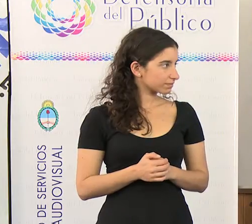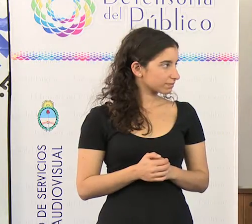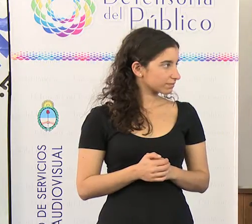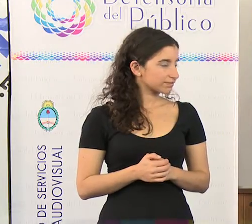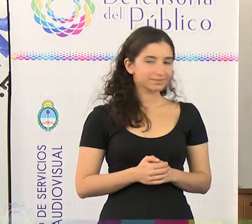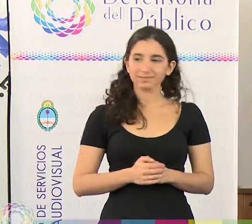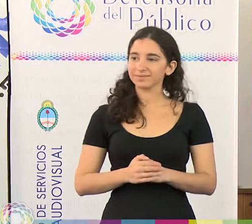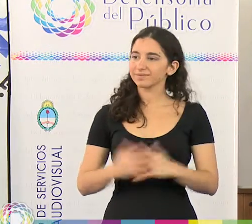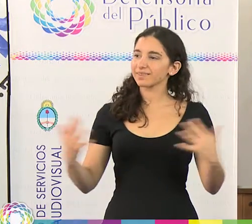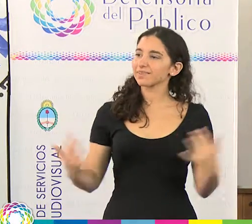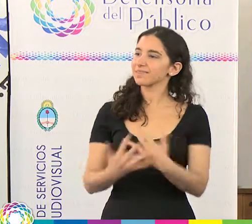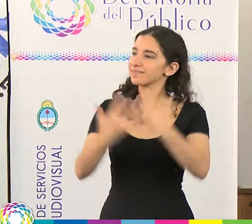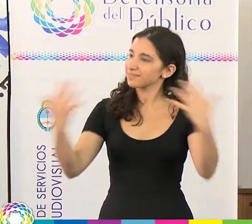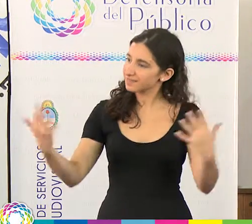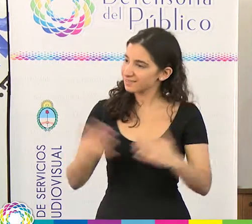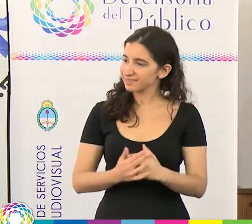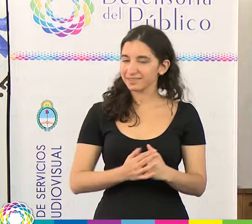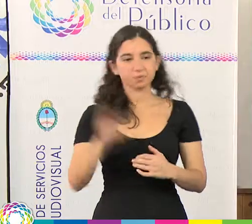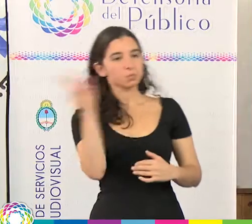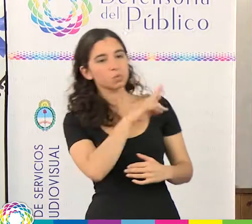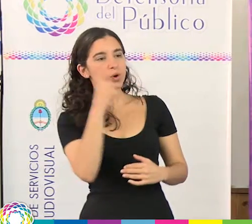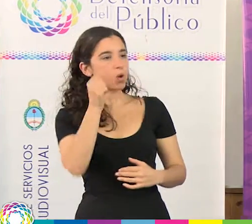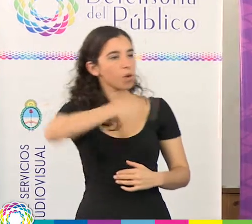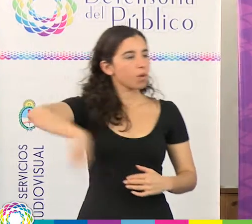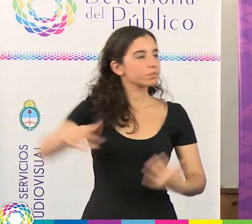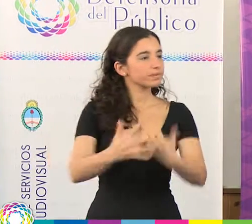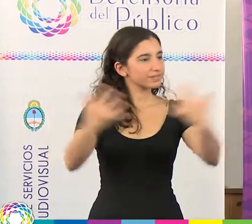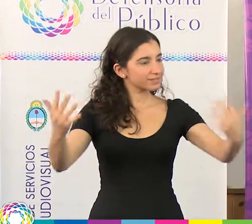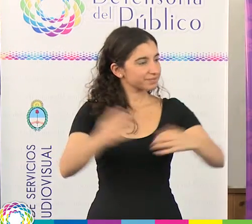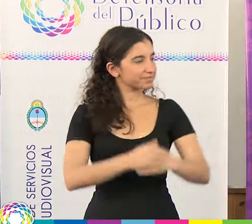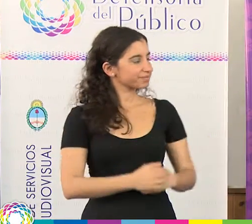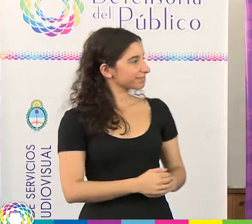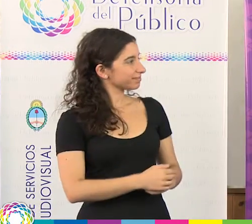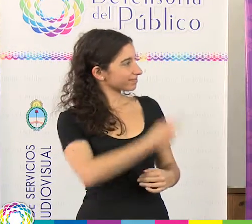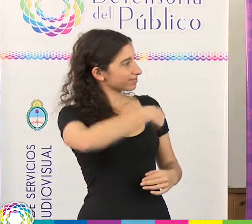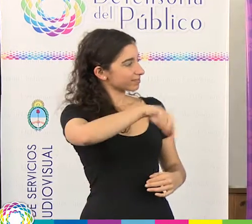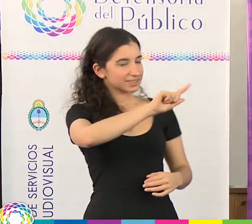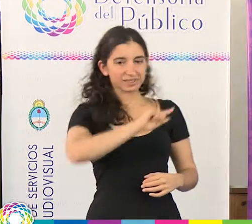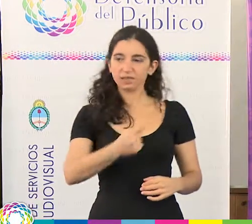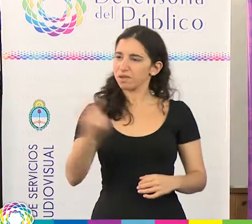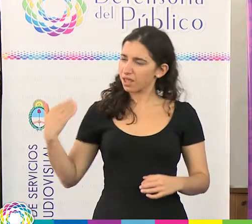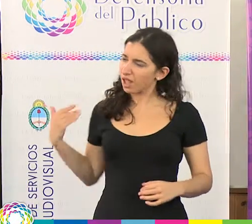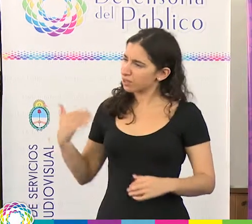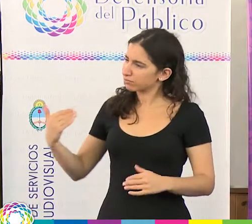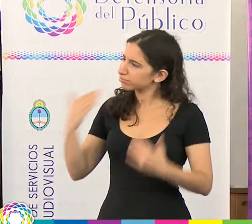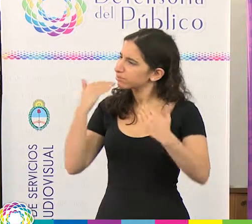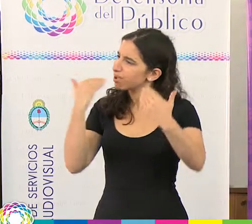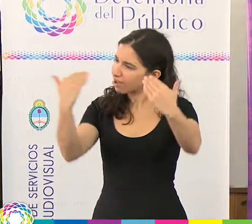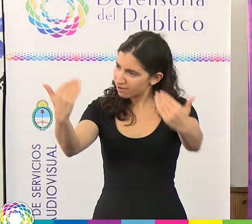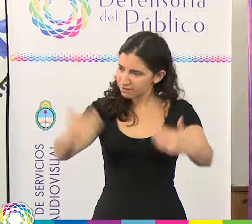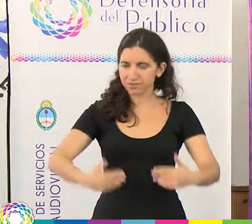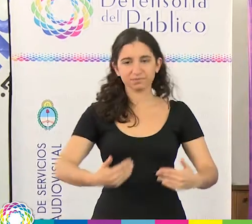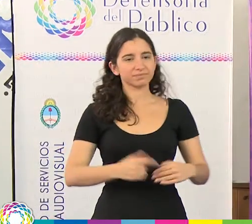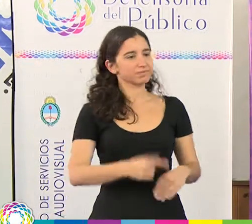¿Qué tal? Buenos días a todos y a todas. En principio nos sumamos a los agradecimientos a